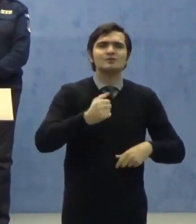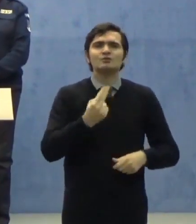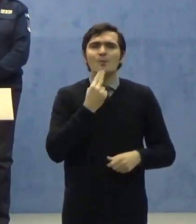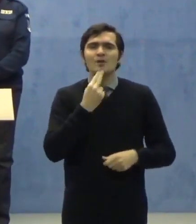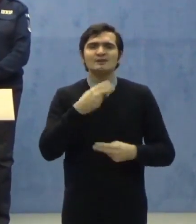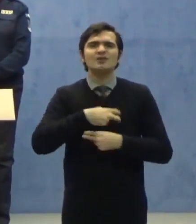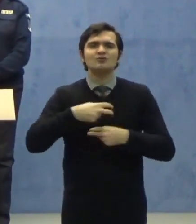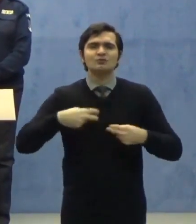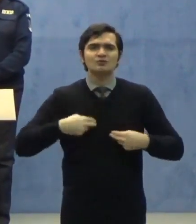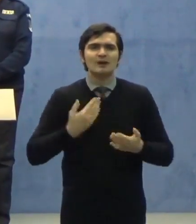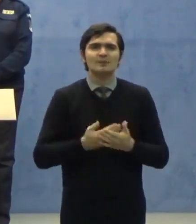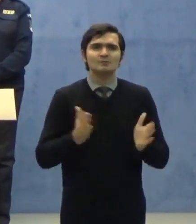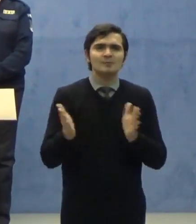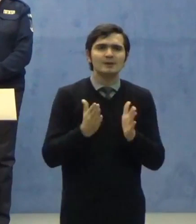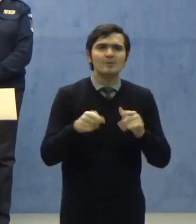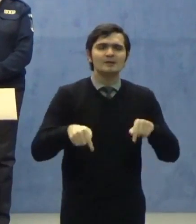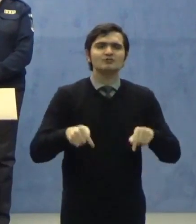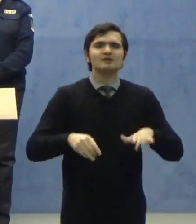stării de urgență.